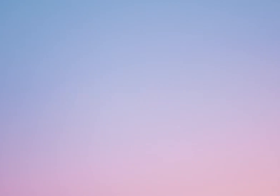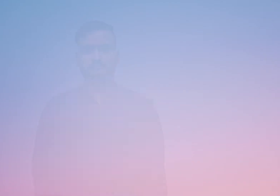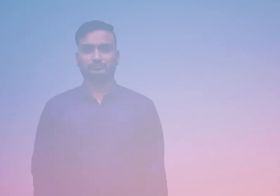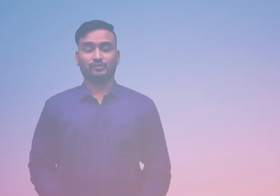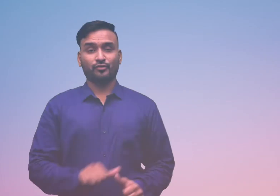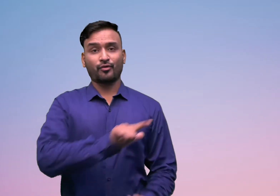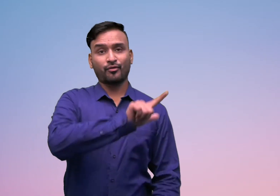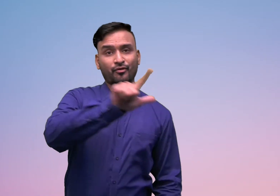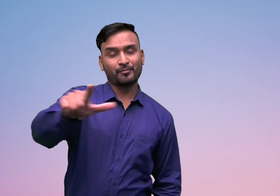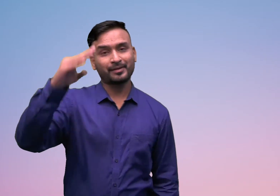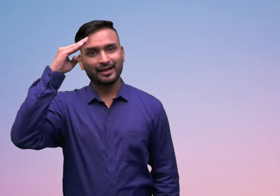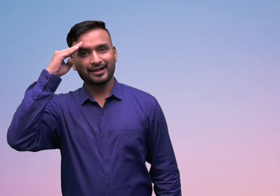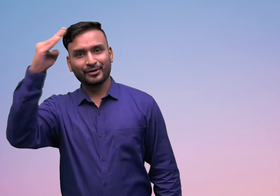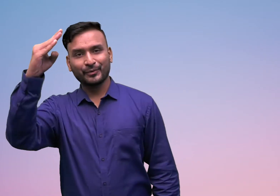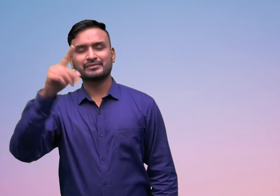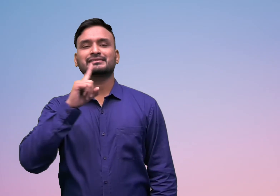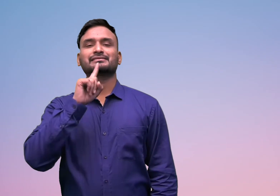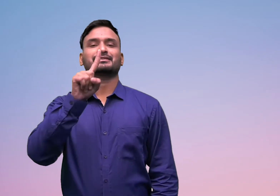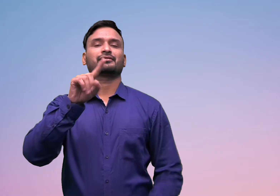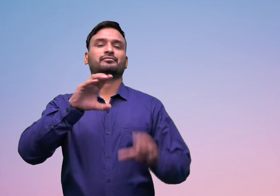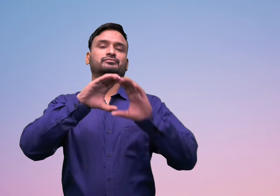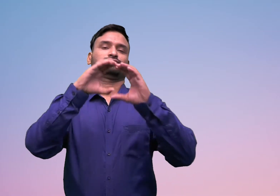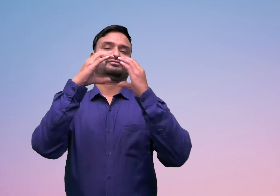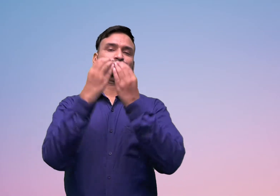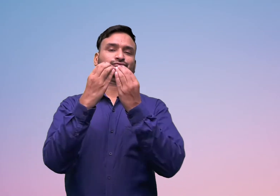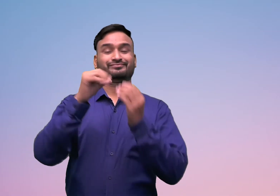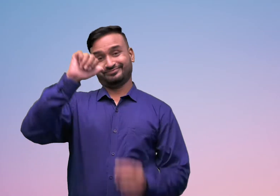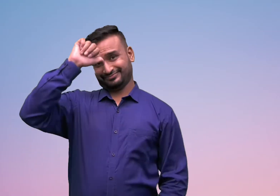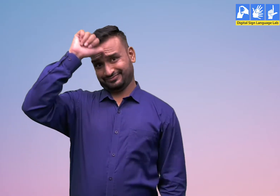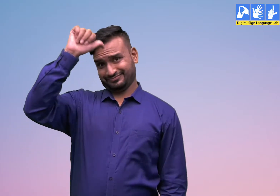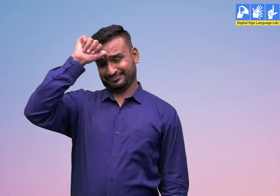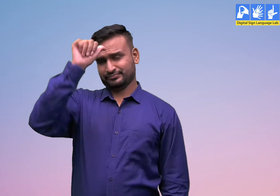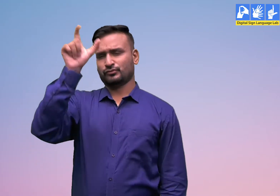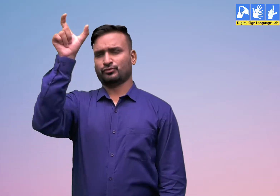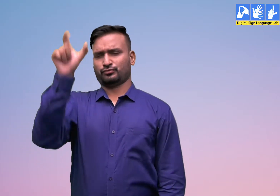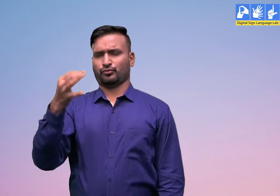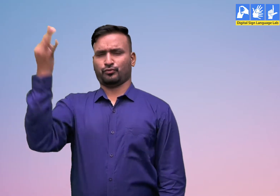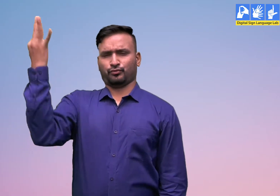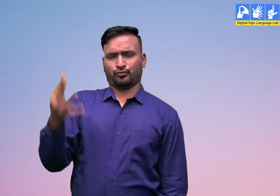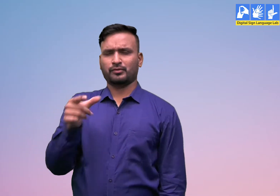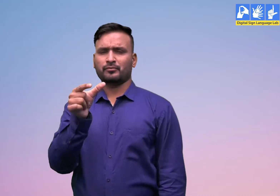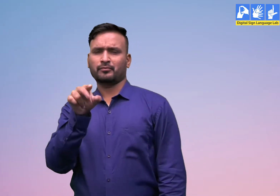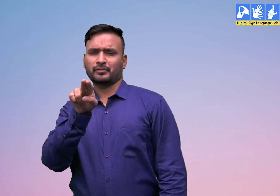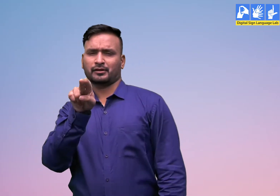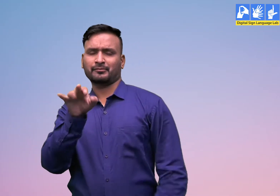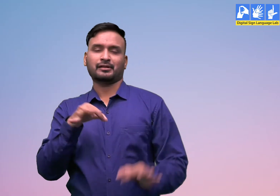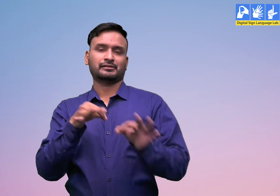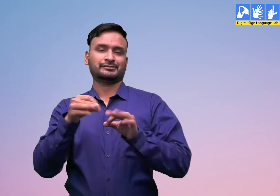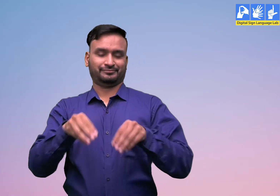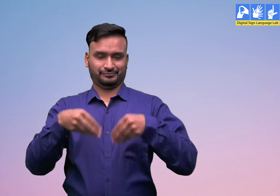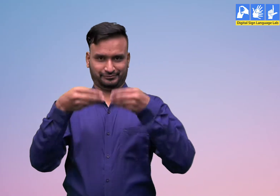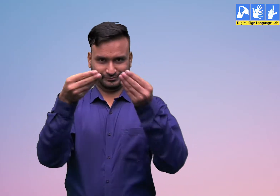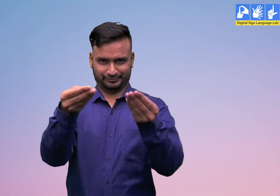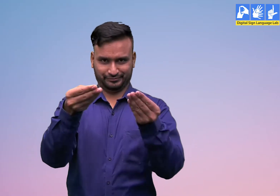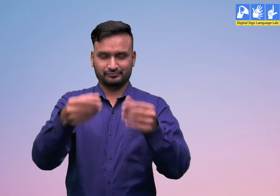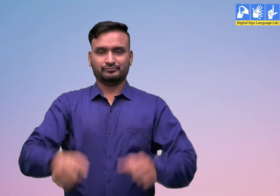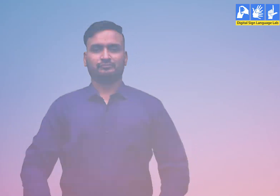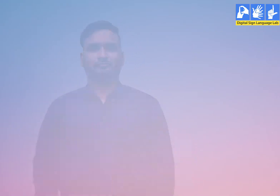सभी को नमस्कार, मैं आपको पहली कक्षा के हिंदी के ने सब्द कोश को सांकेतिक भासा में समझाऊंगा